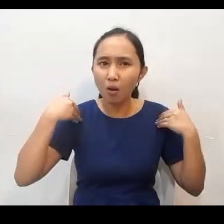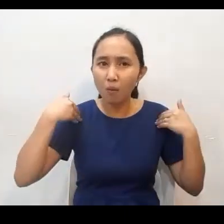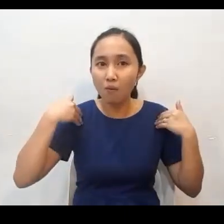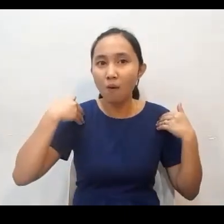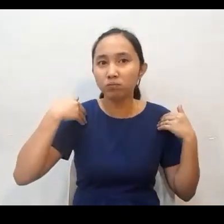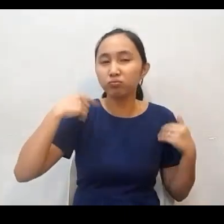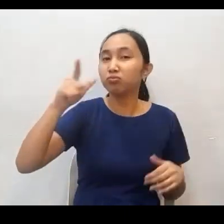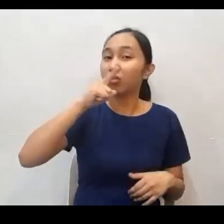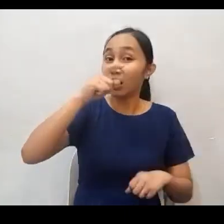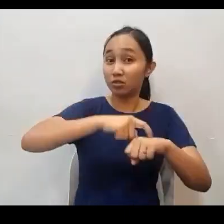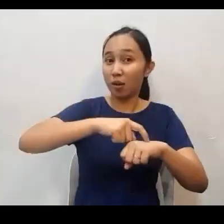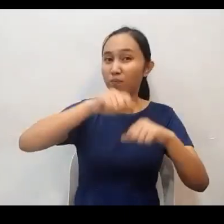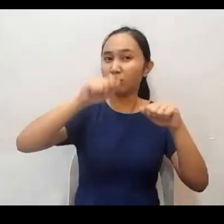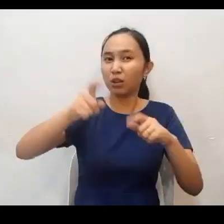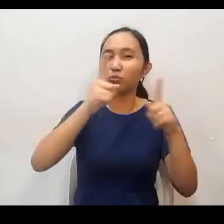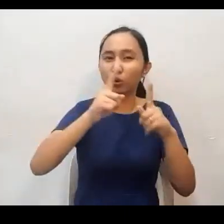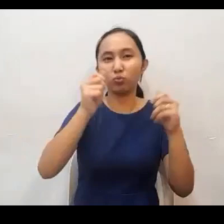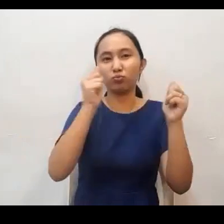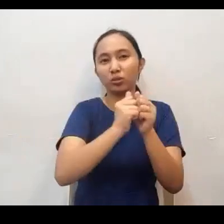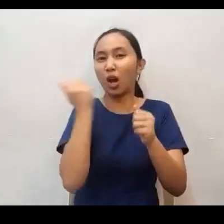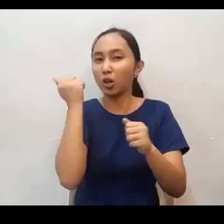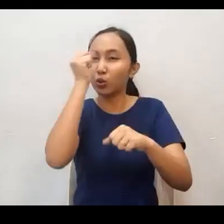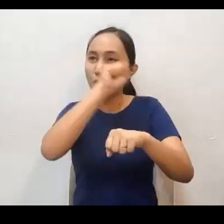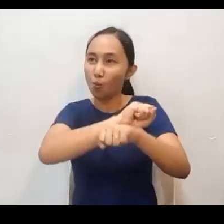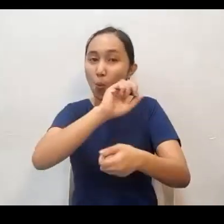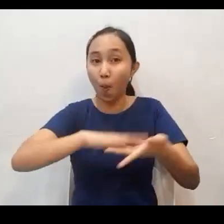At meron lamang po siyang lunch time para makipag-usap sa iba.